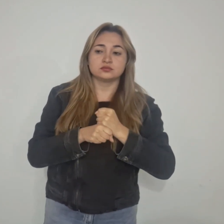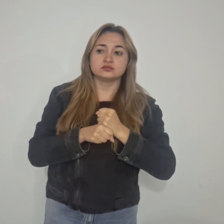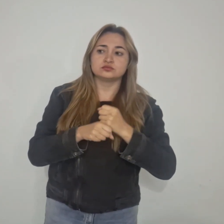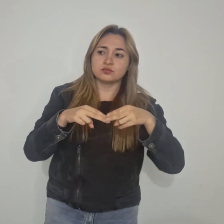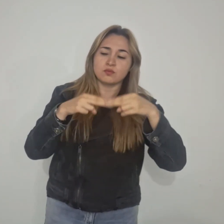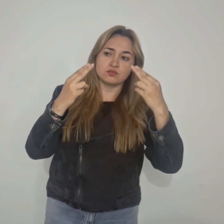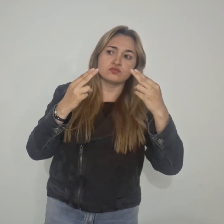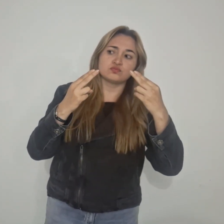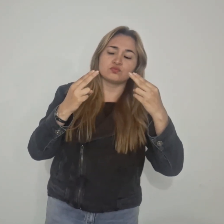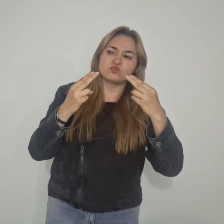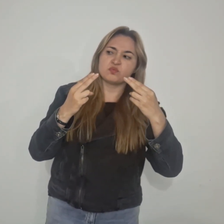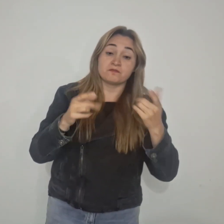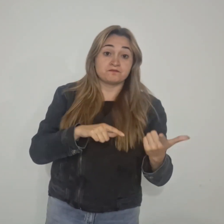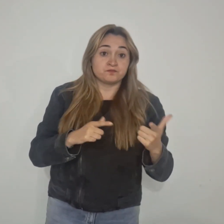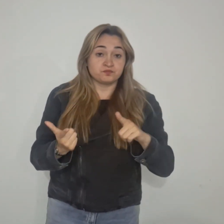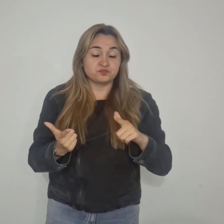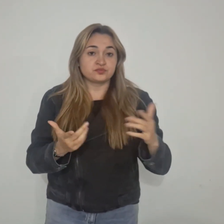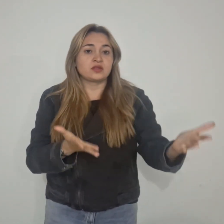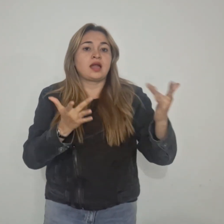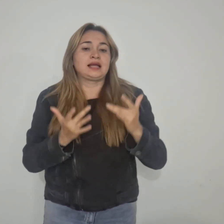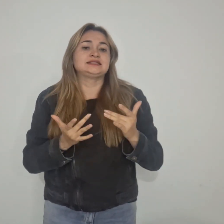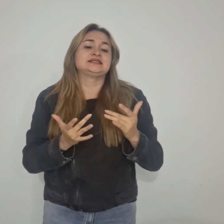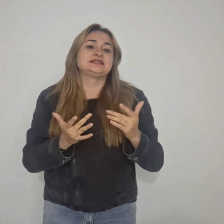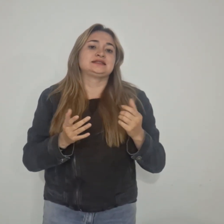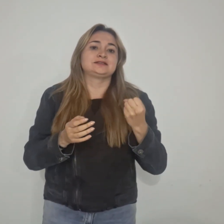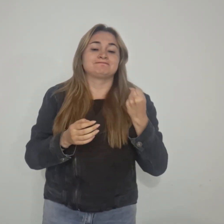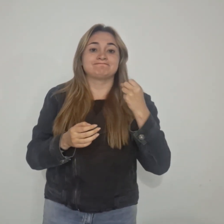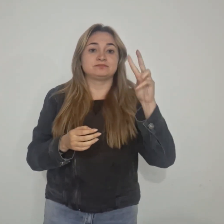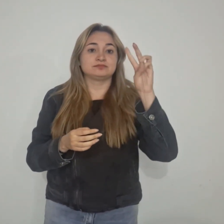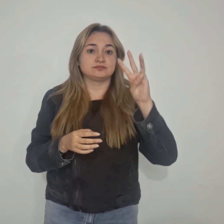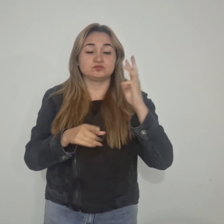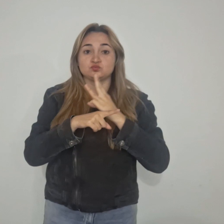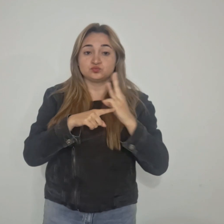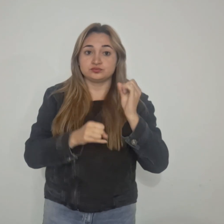prepara para la decimoctava semana de la Internacionalización 2024.